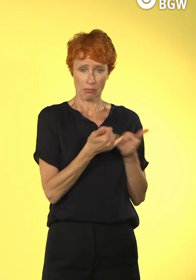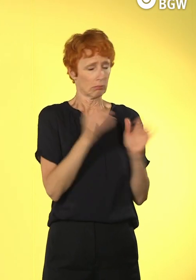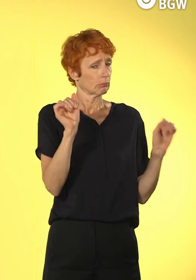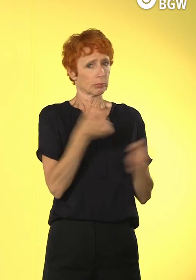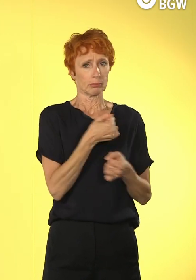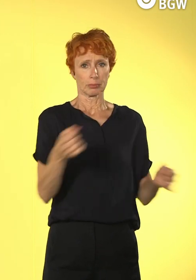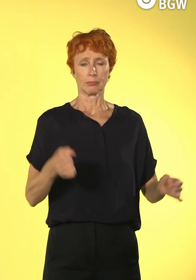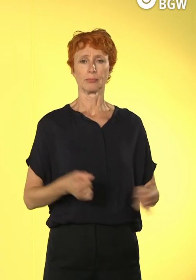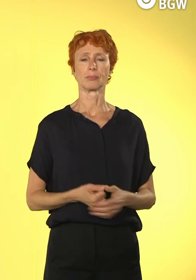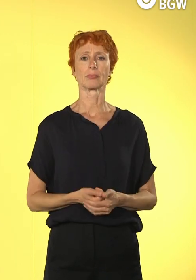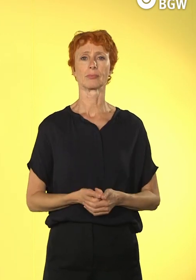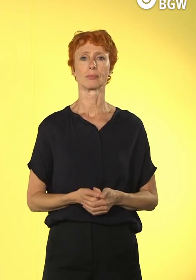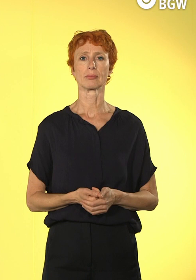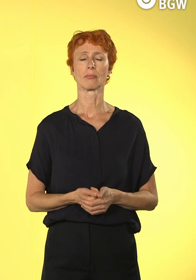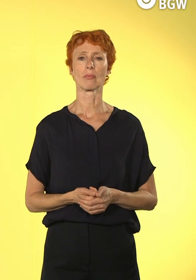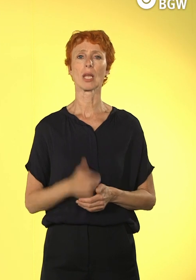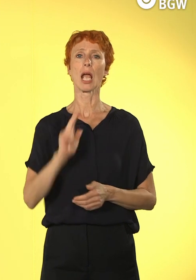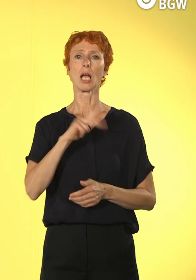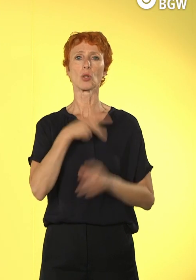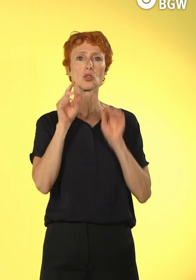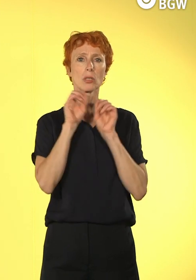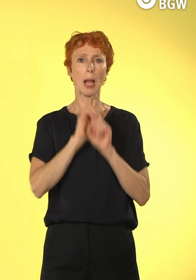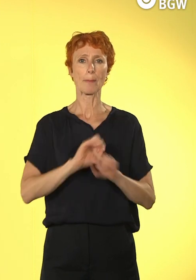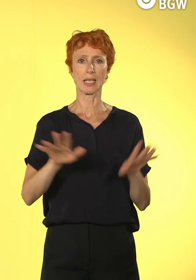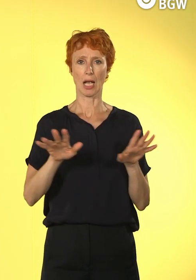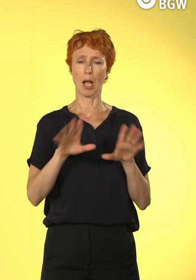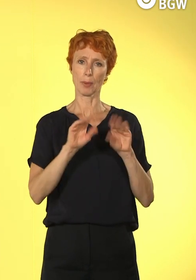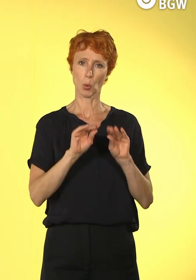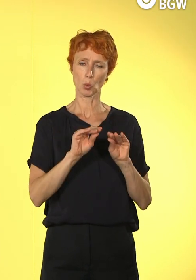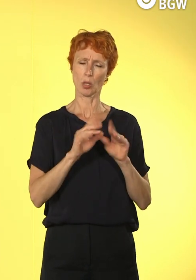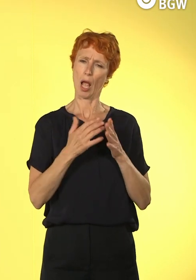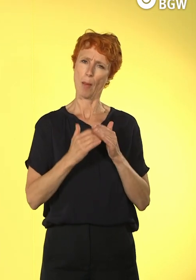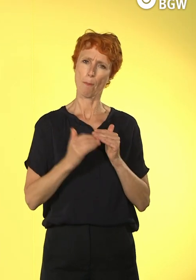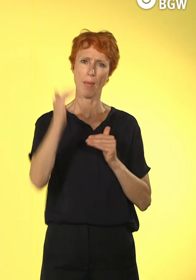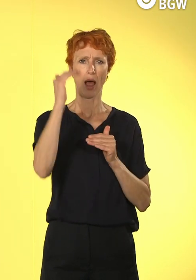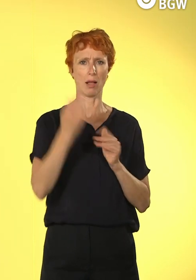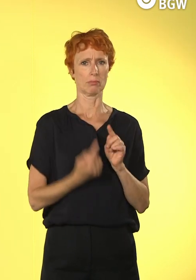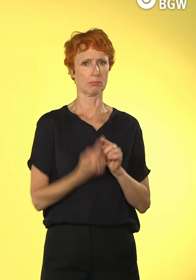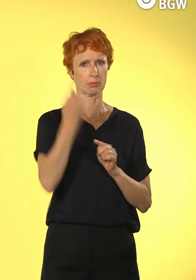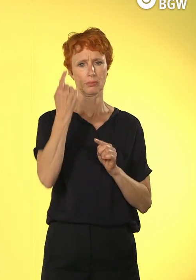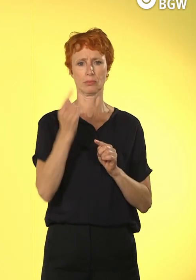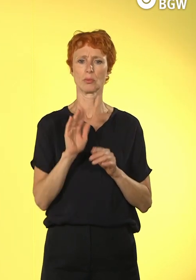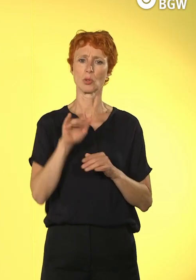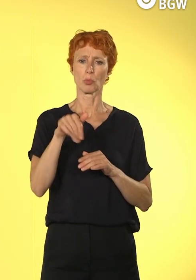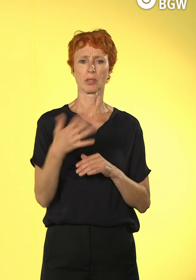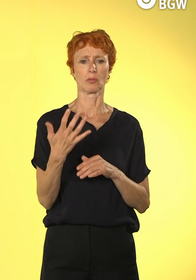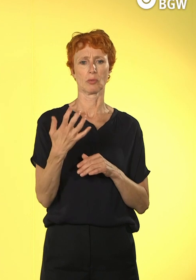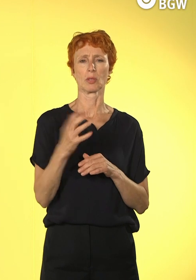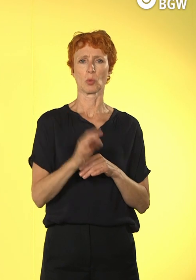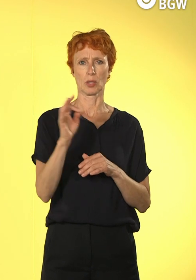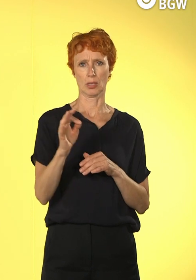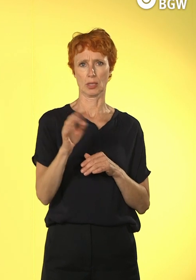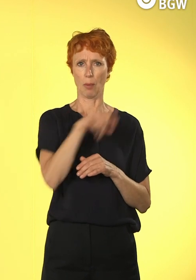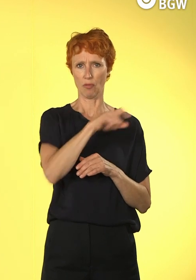Auch die Social-Media-Nutzung ist deutlich gestiegen. Da ist der Wert mittlerweile über 50 Prozent der Bevölkerung. Und die